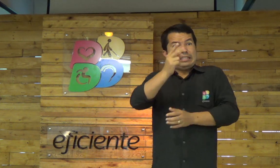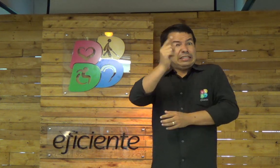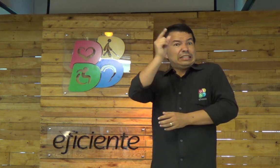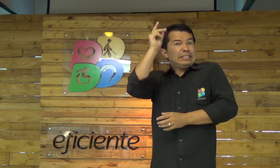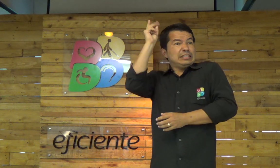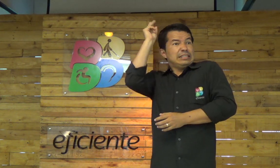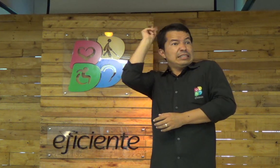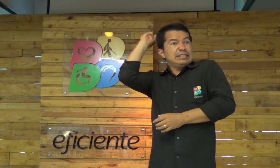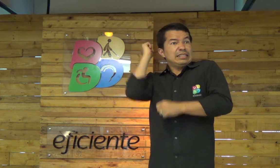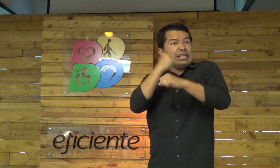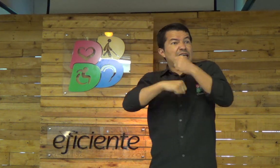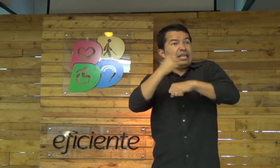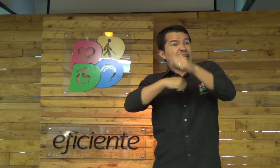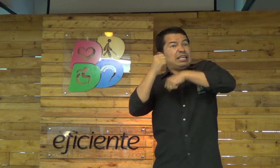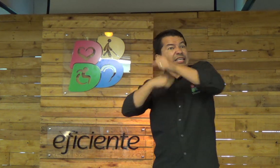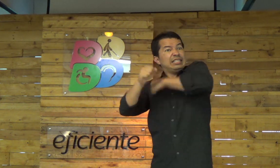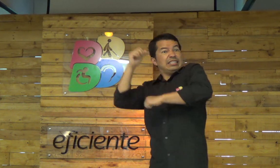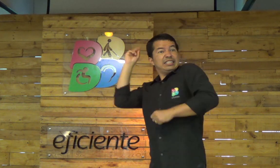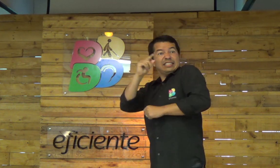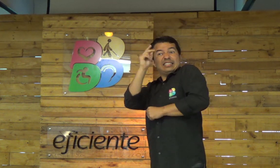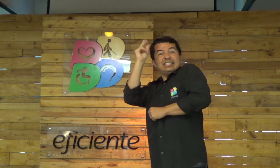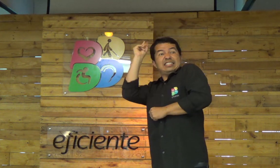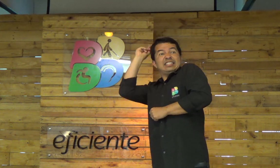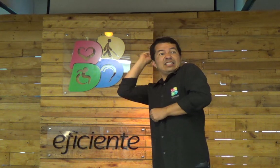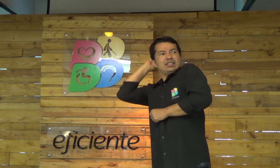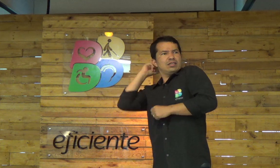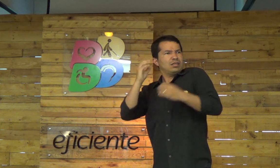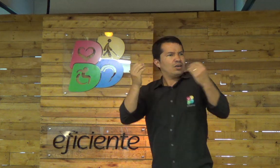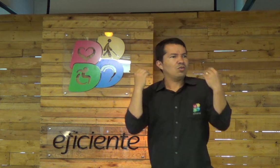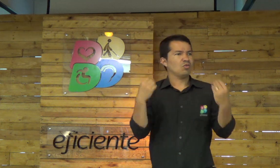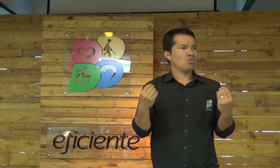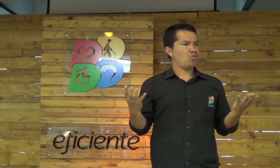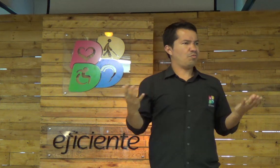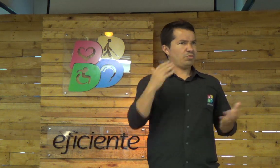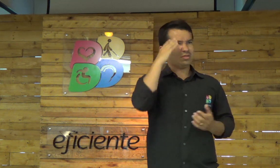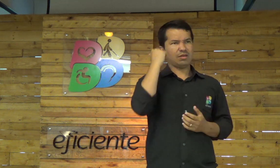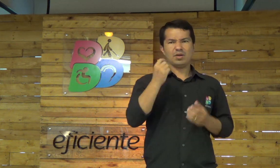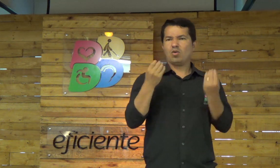Isaías, muitos anos antes, já havia falado sobre isso.